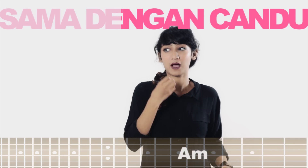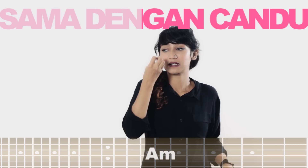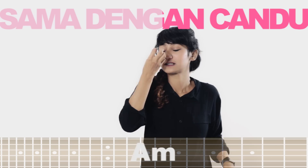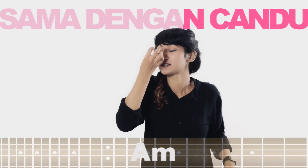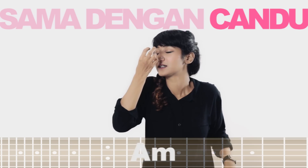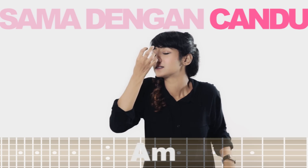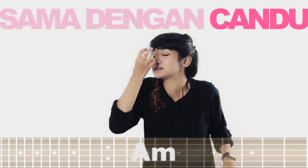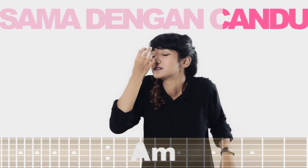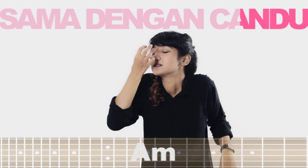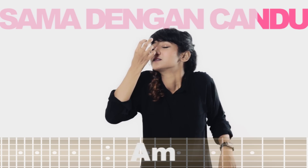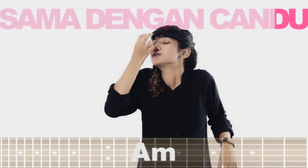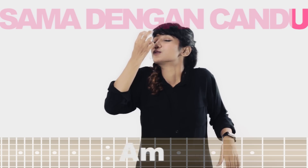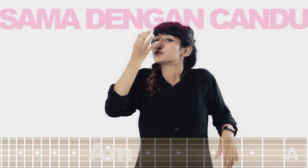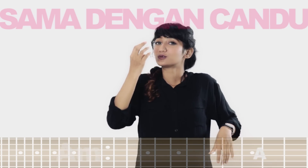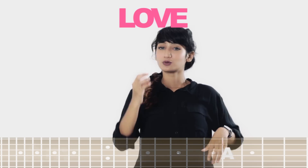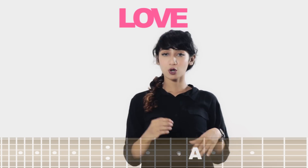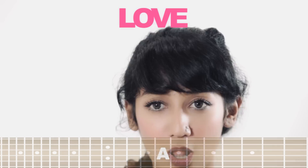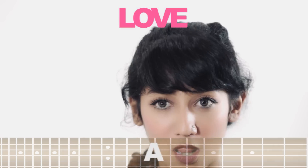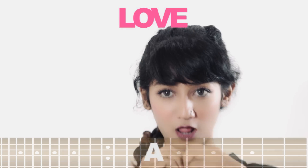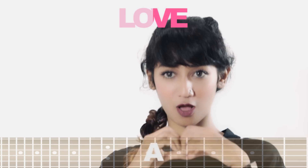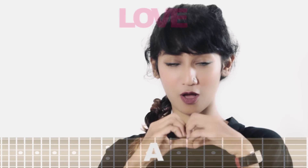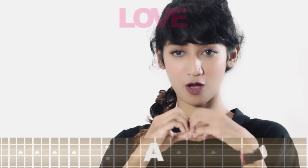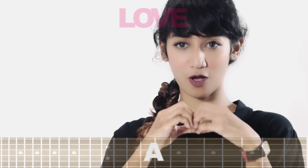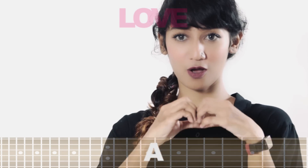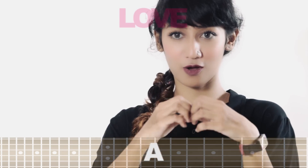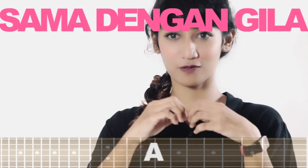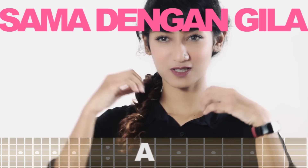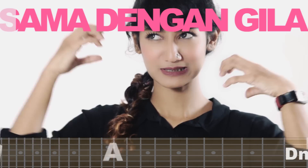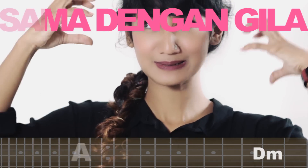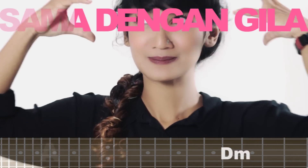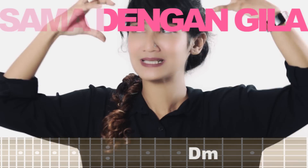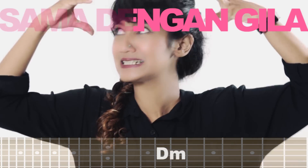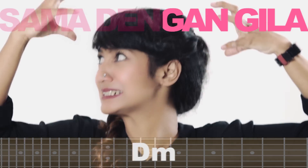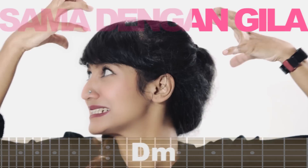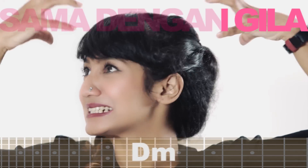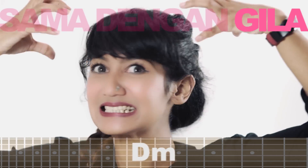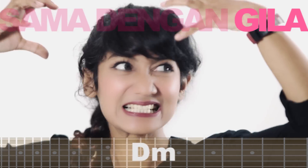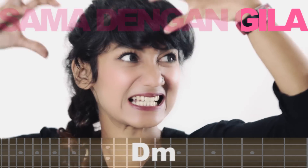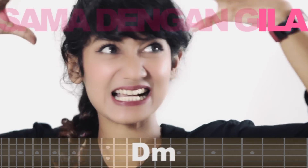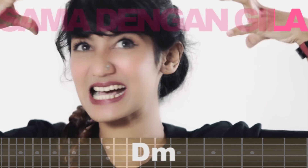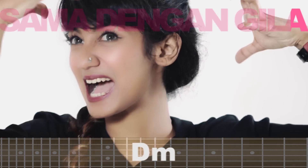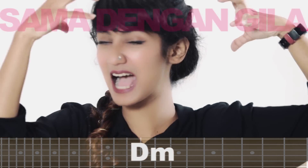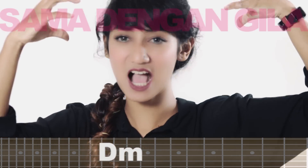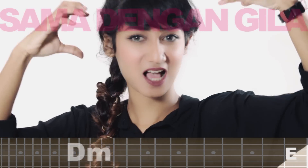dengan sandu Love, sama dengan dila